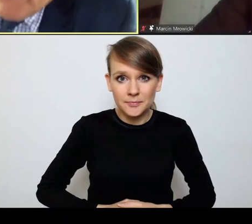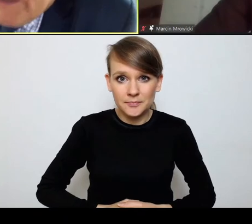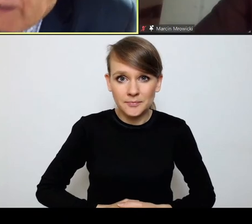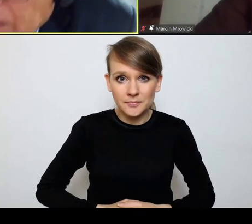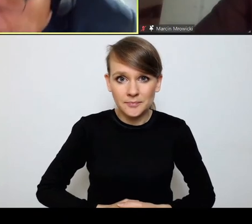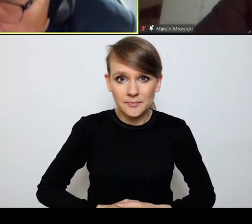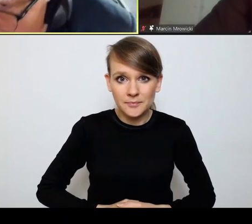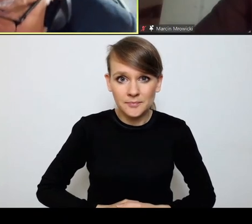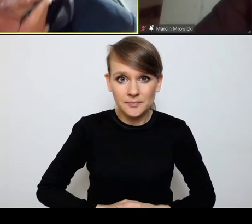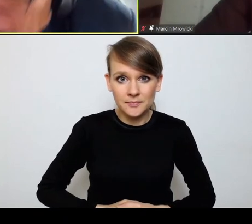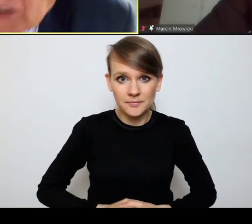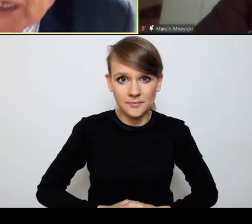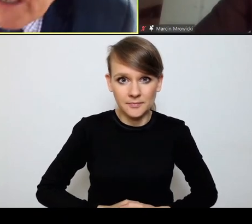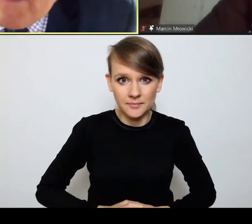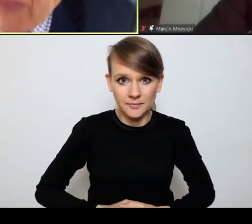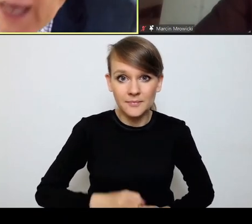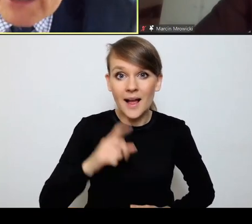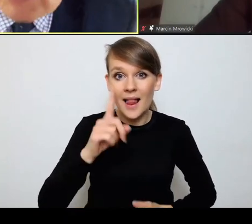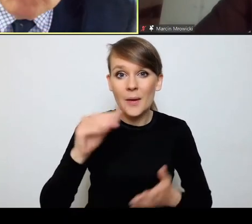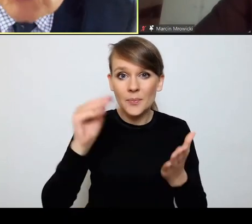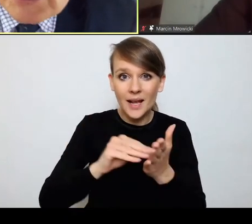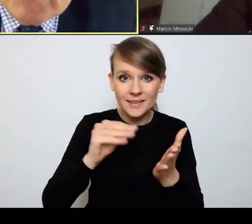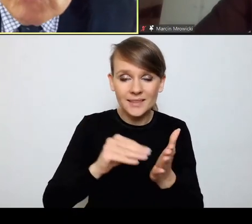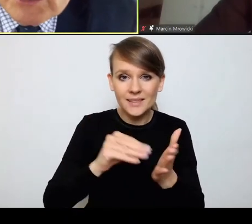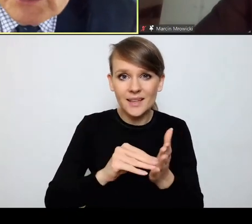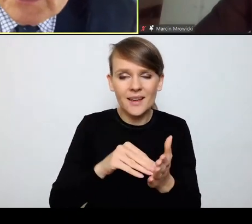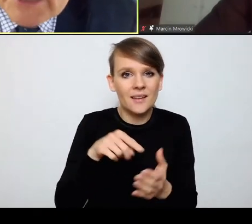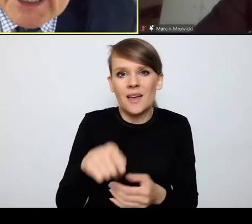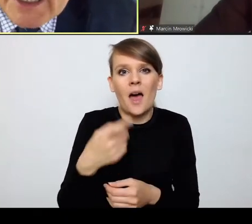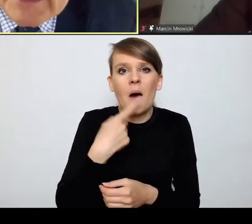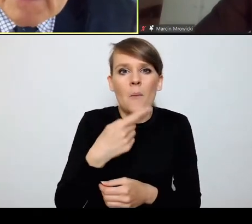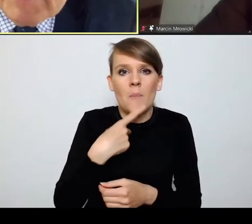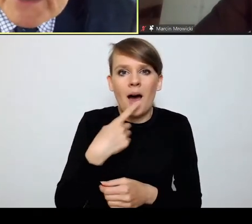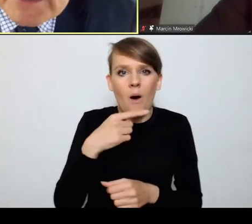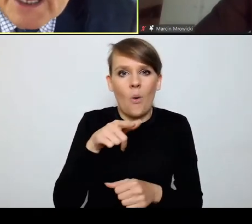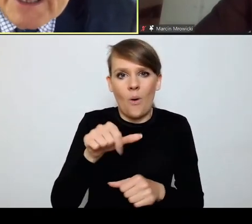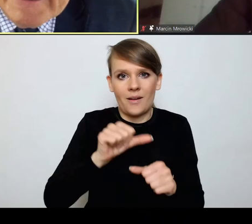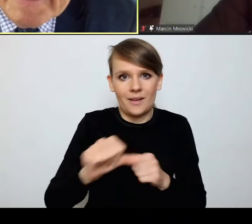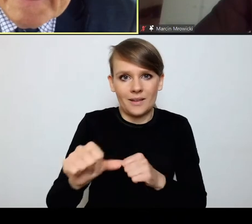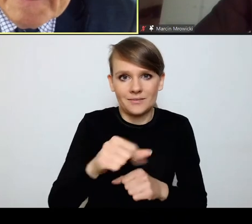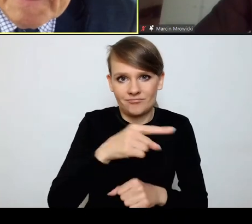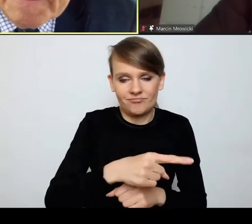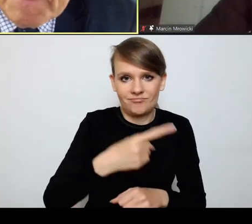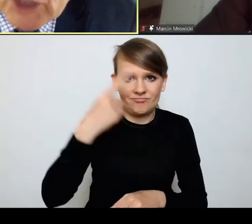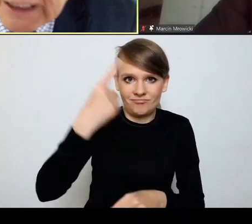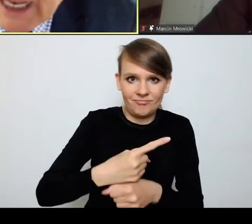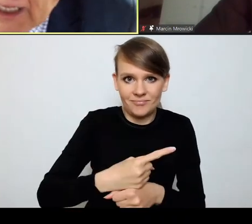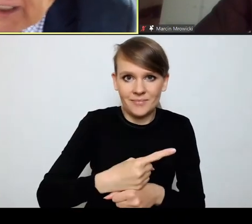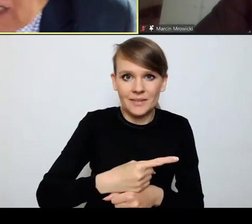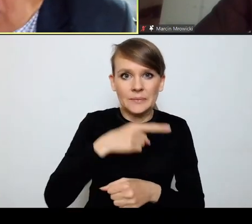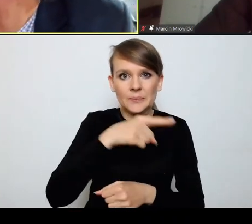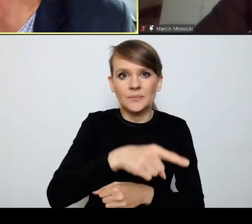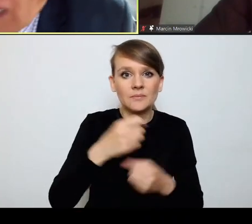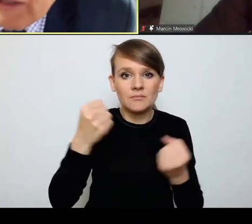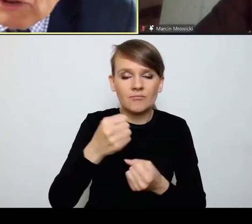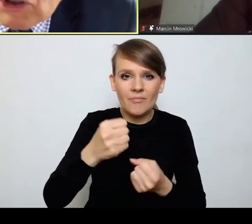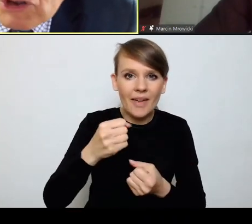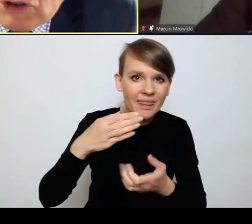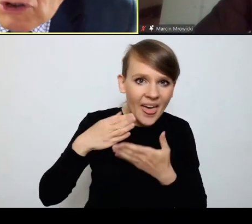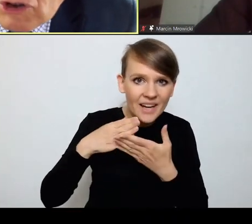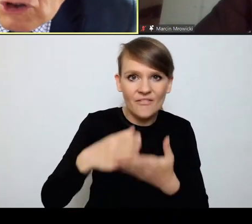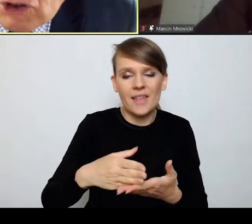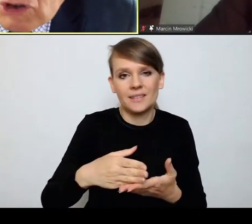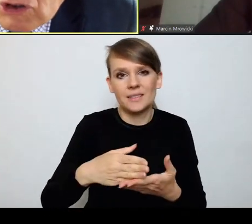Natomiast w praktyce niewiele jest orzeczeń, w których taka interwencja, no tak daleka jak drastyczna,